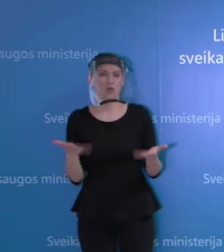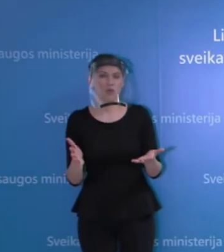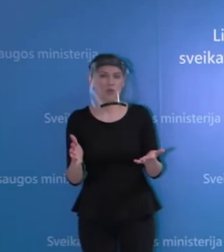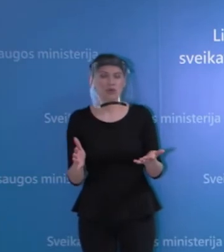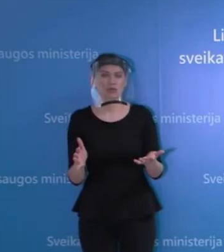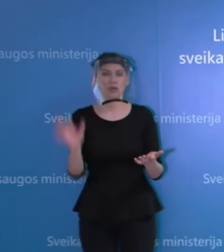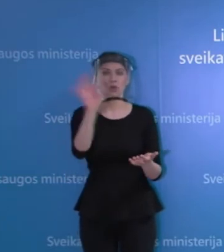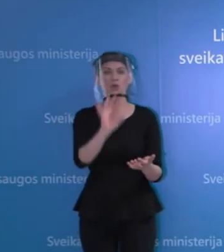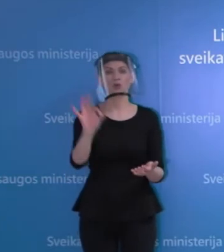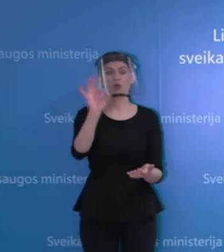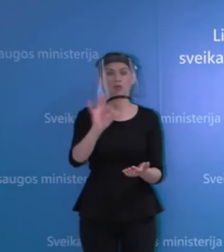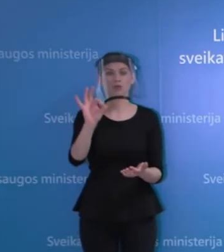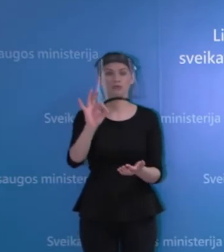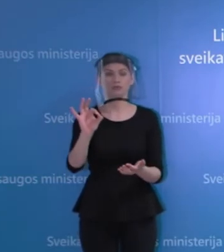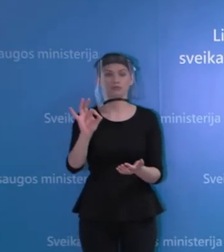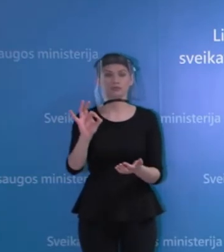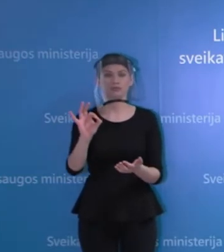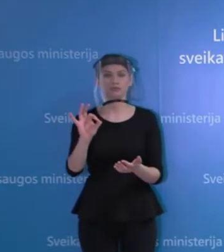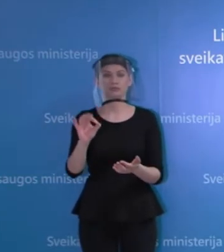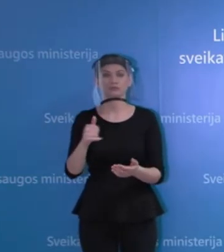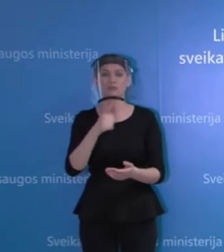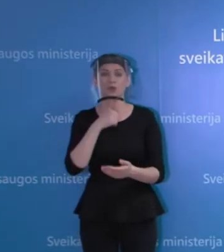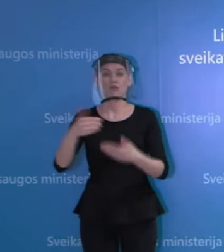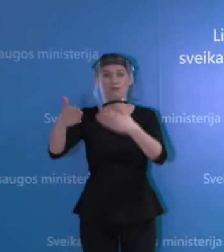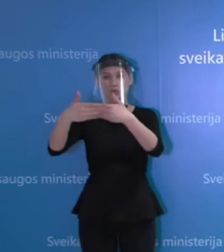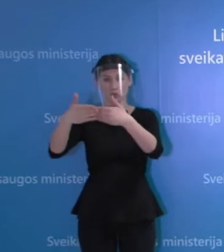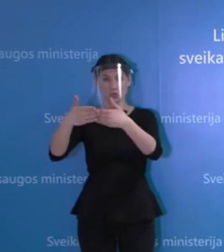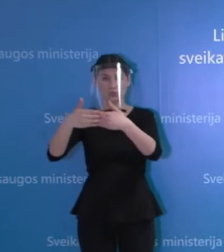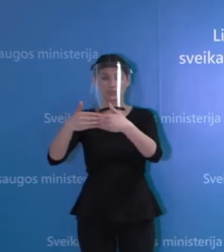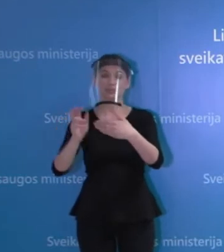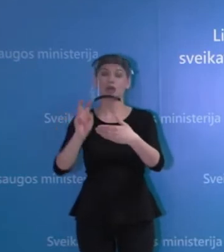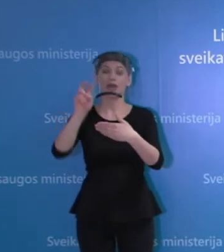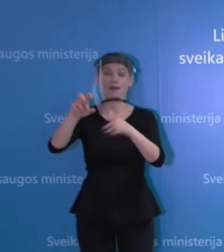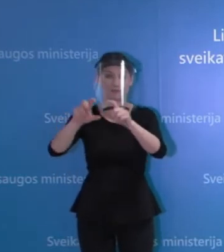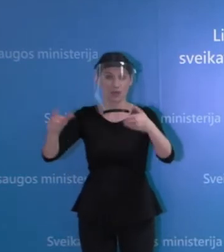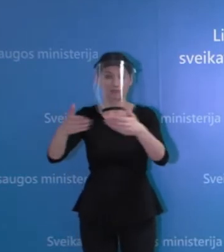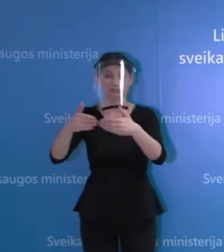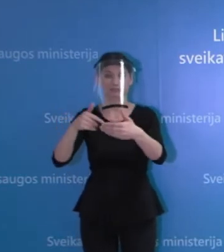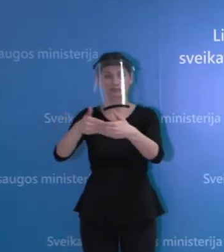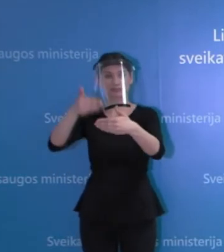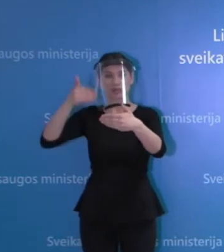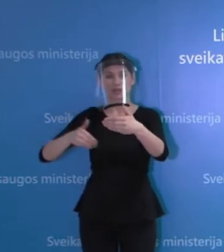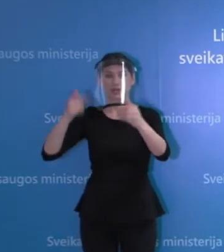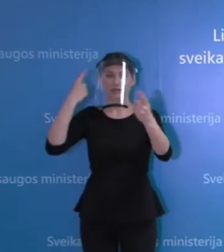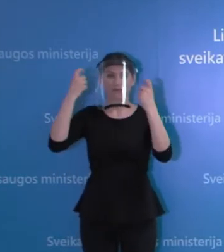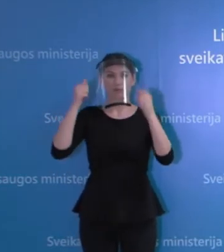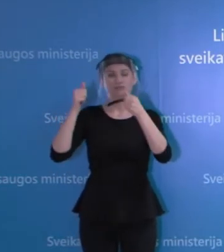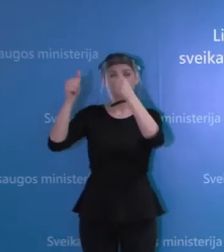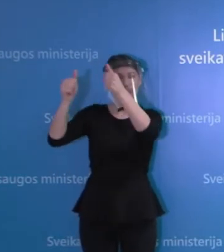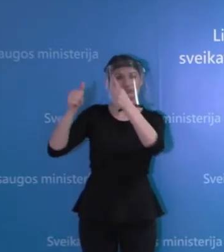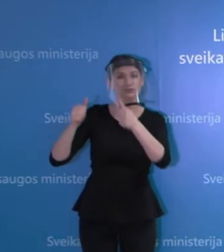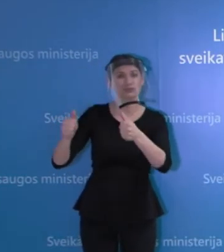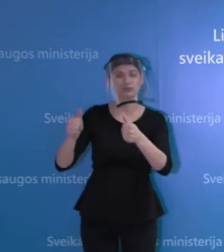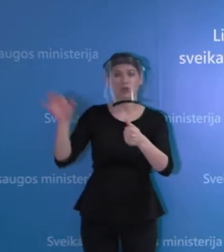tuo, jog prieimo vietos į priekybos vietą nebuvo pateikta informacija apie